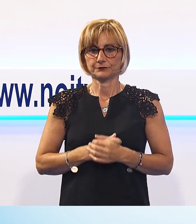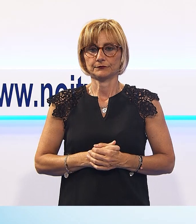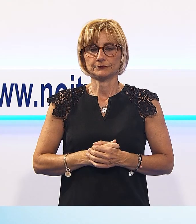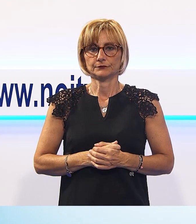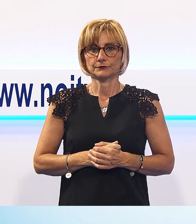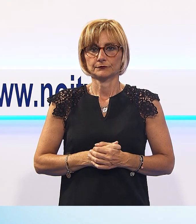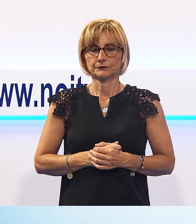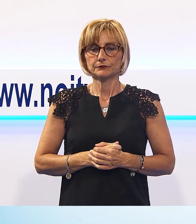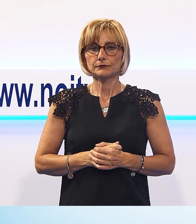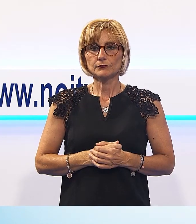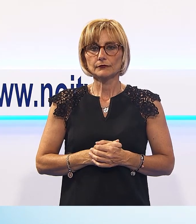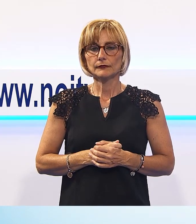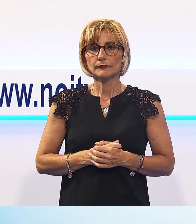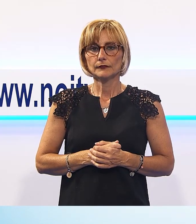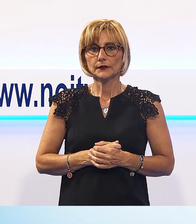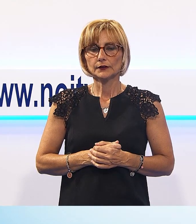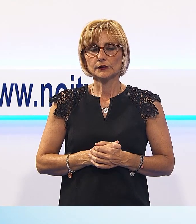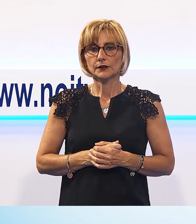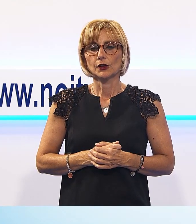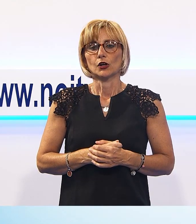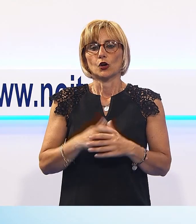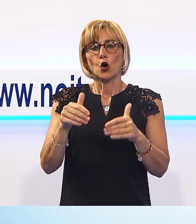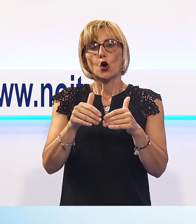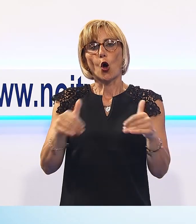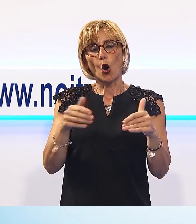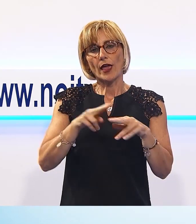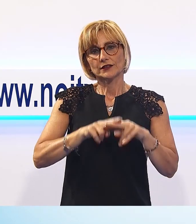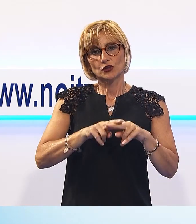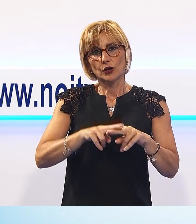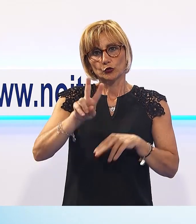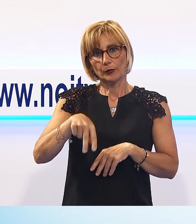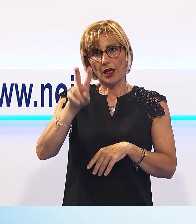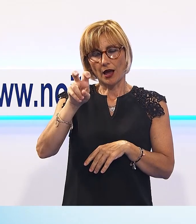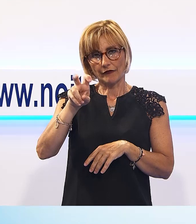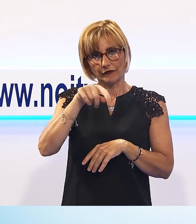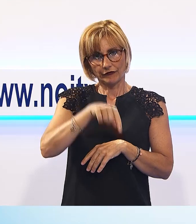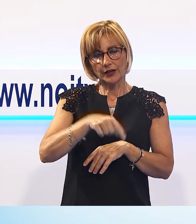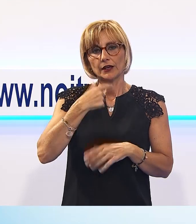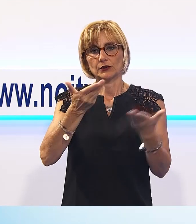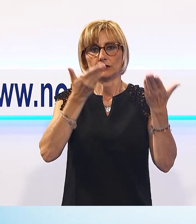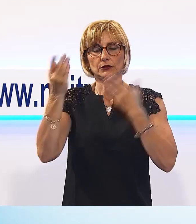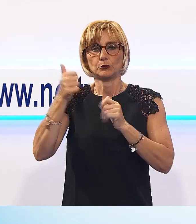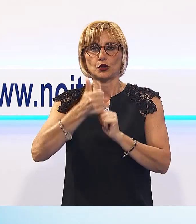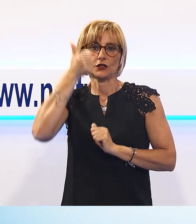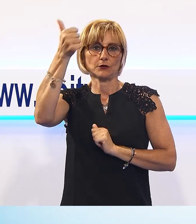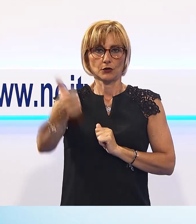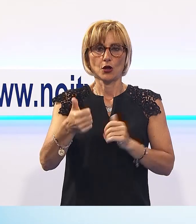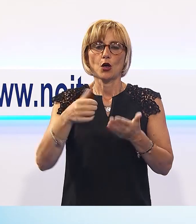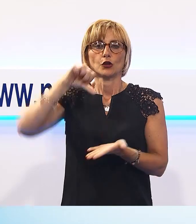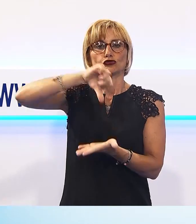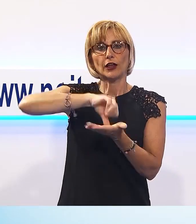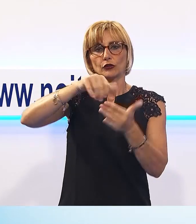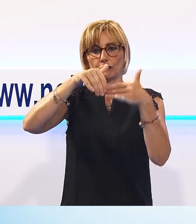Collezionando 2020 sarà la manifestazione e sarà ospitata anche il prossimo anno al Polo Fiere.